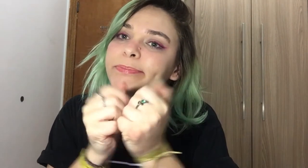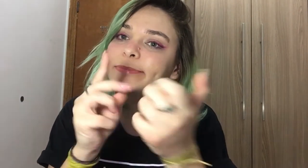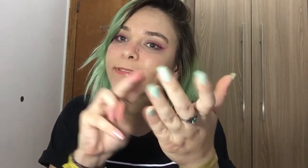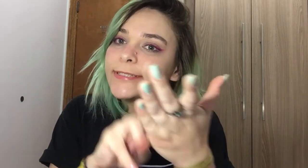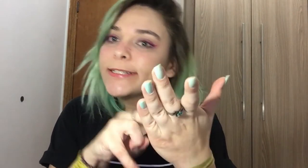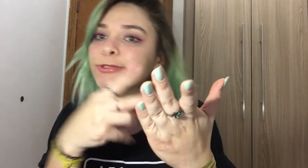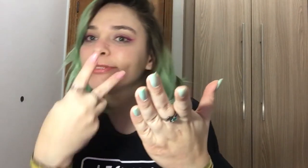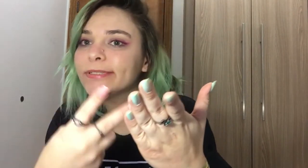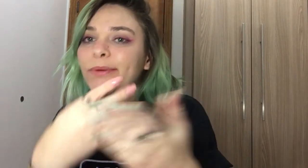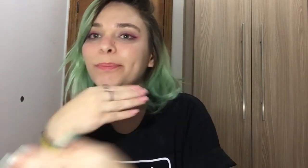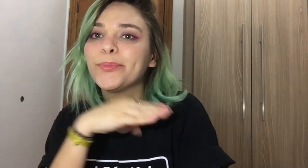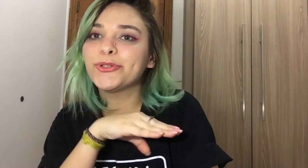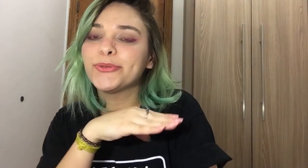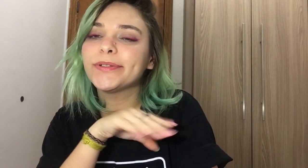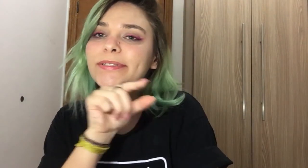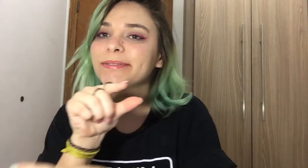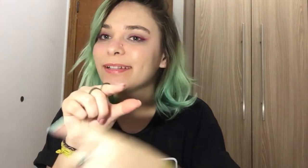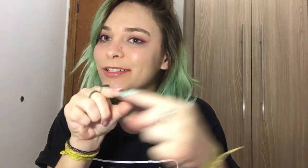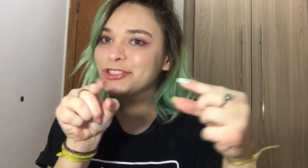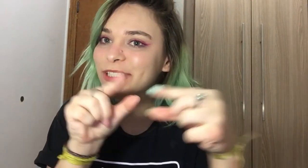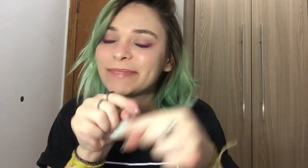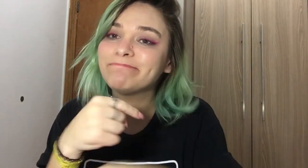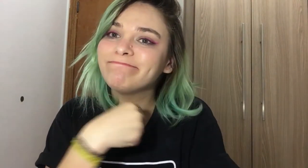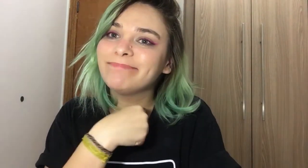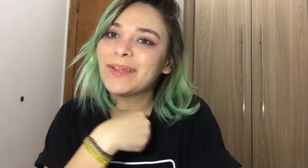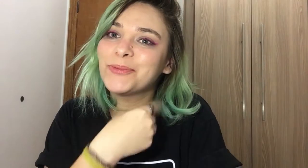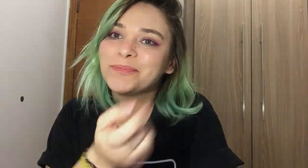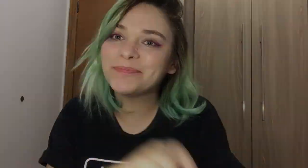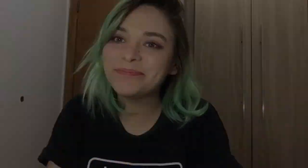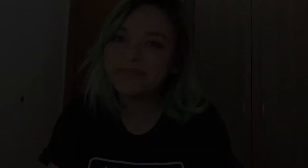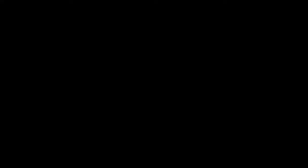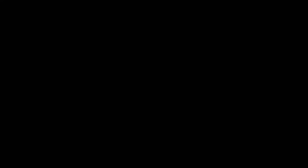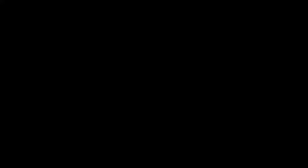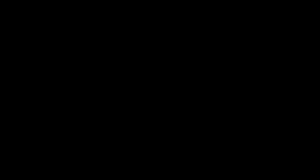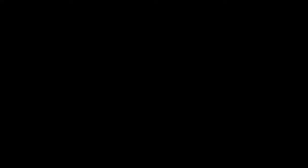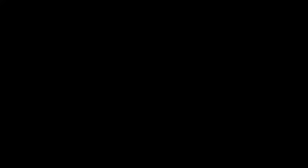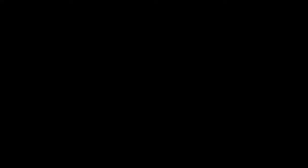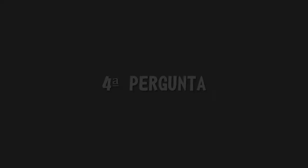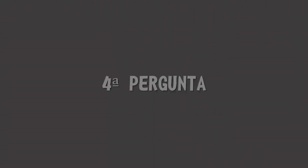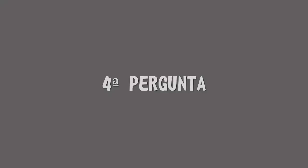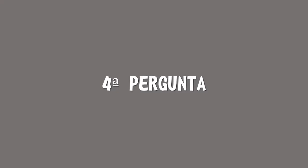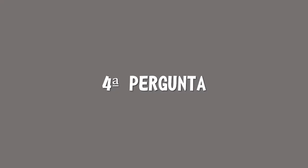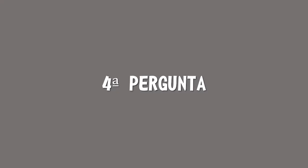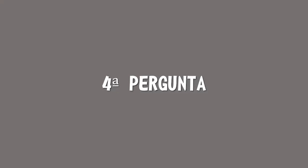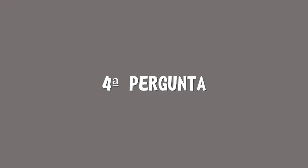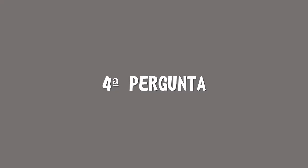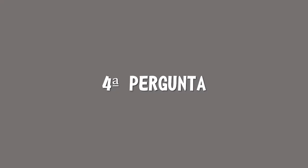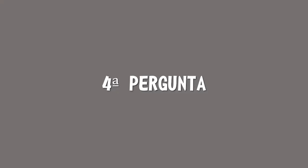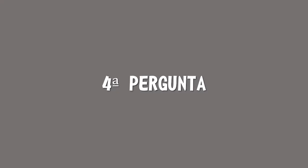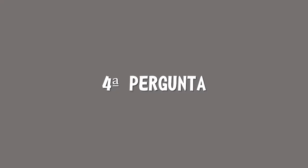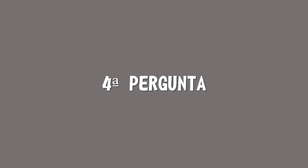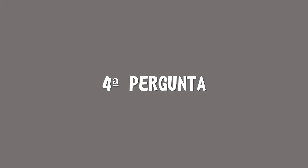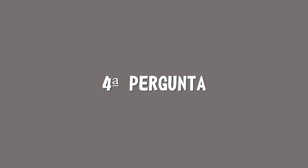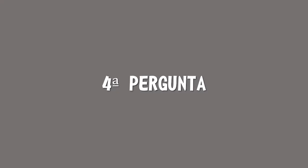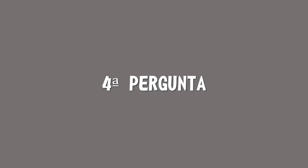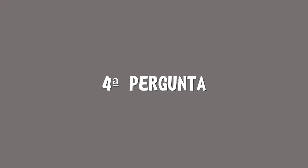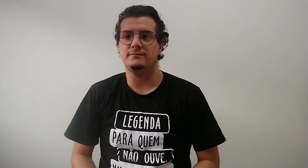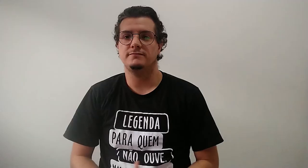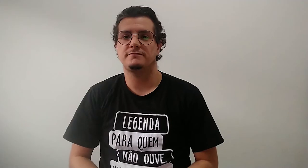sociais em libras e depois eu traduzo para o português A tela escurece Tela cinza Quarta pergunta Igor